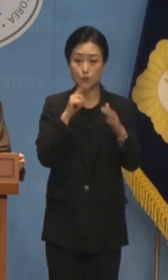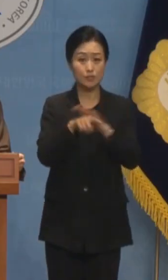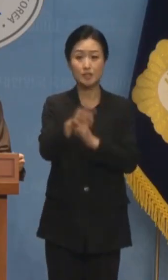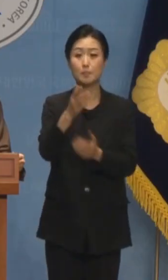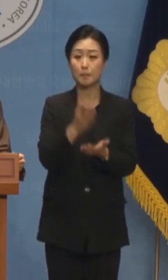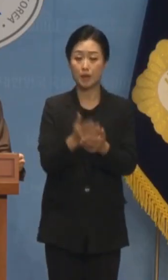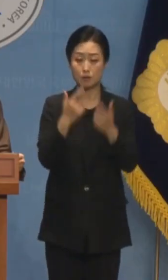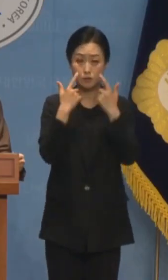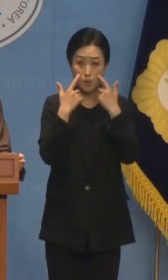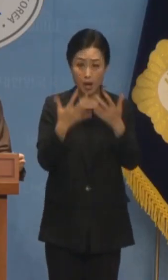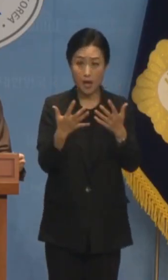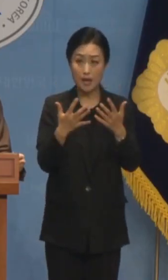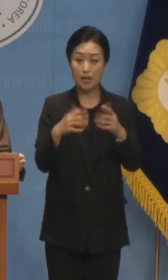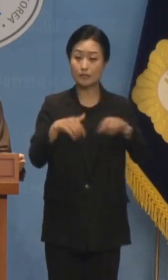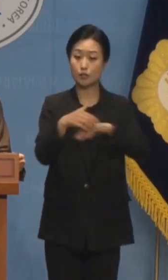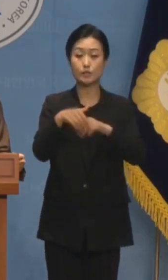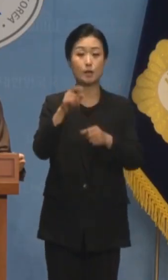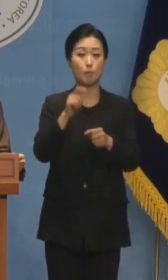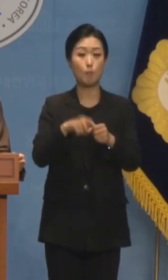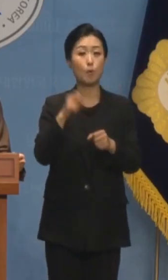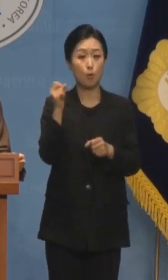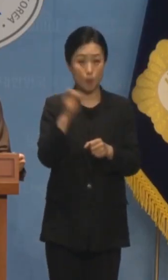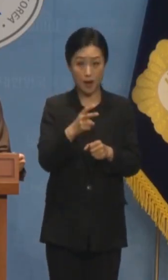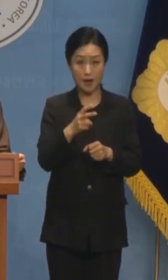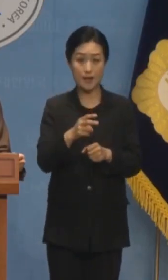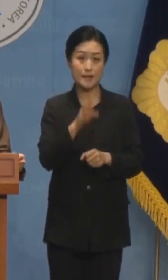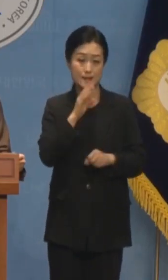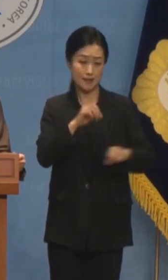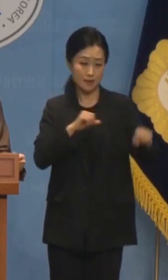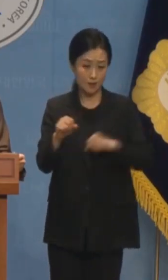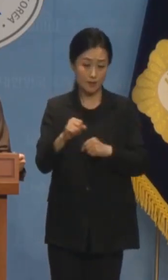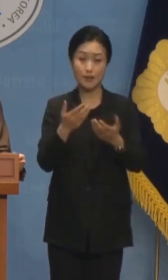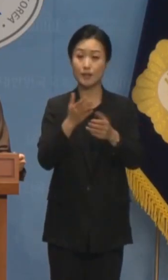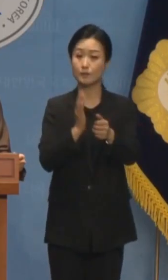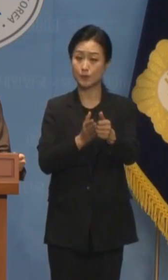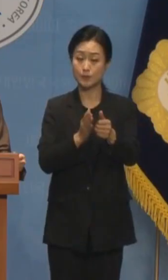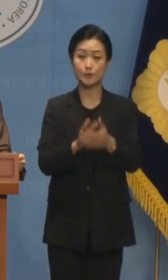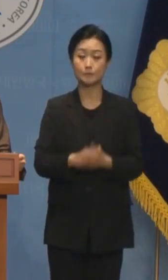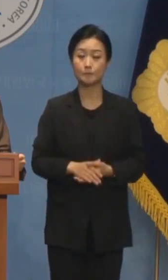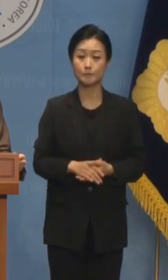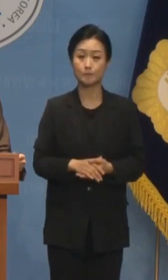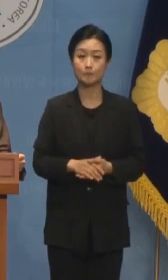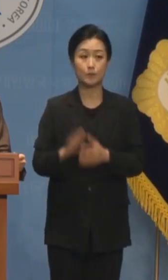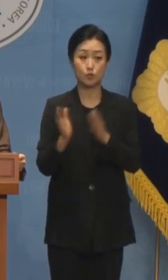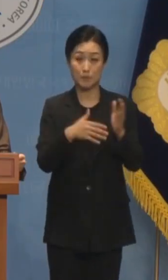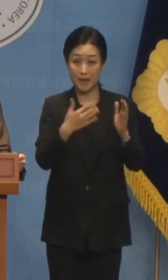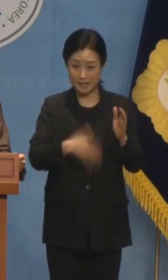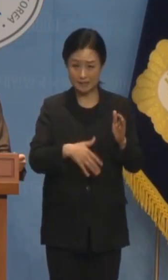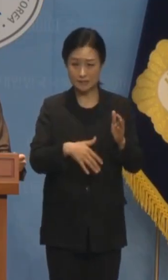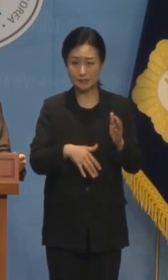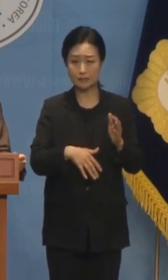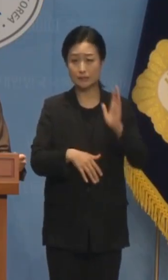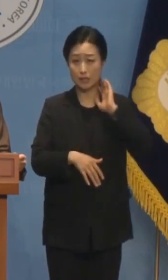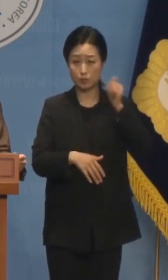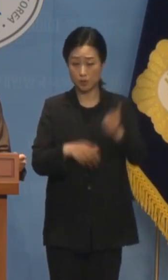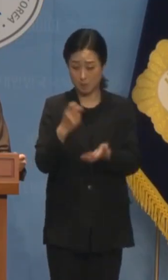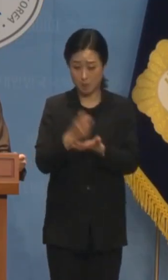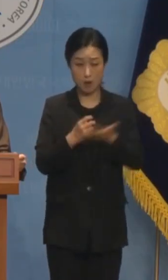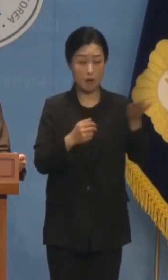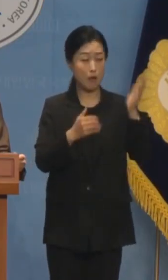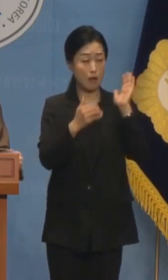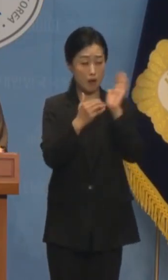정확한 정책 목표와 과감하고 신속한 대응입니다 준비하는 대통령의 거부권 남발은